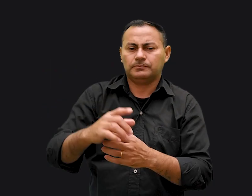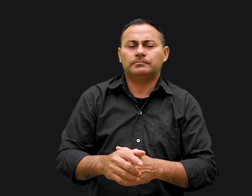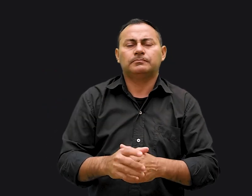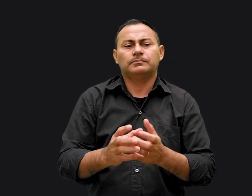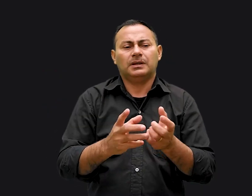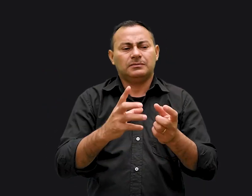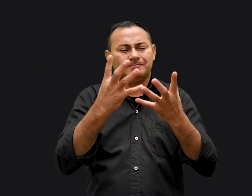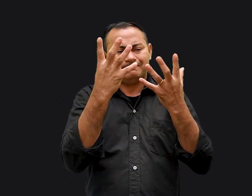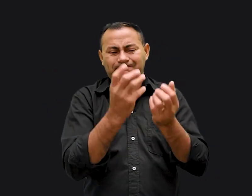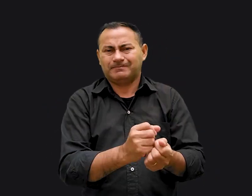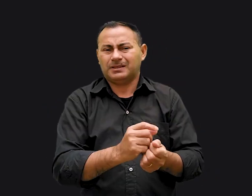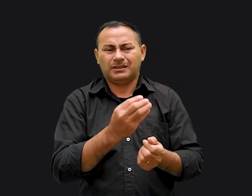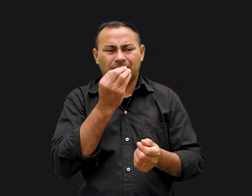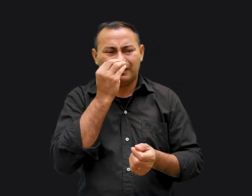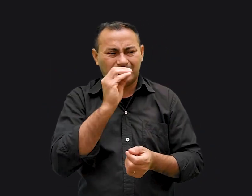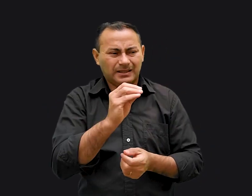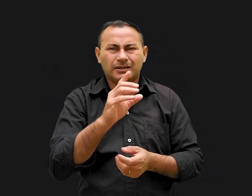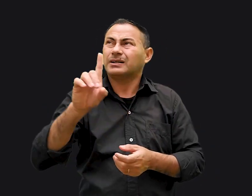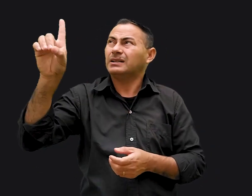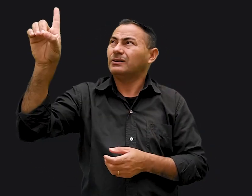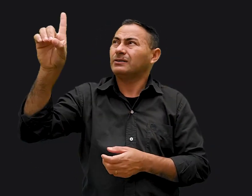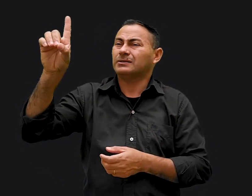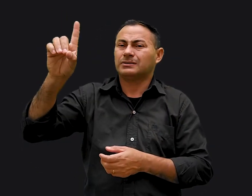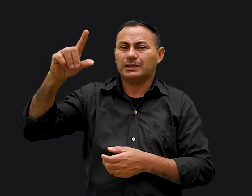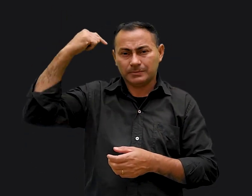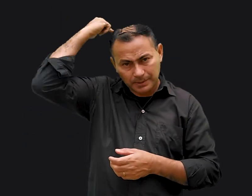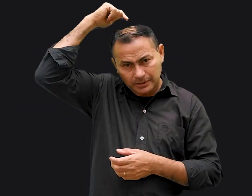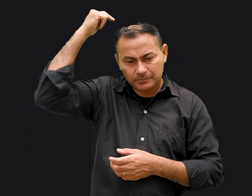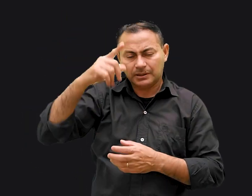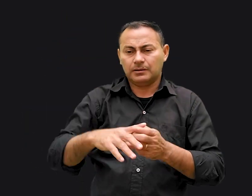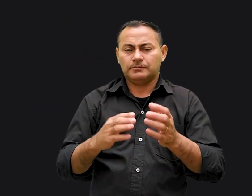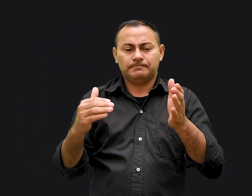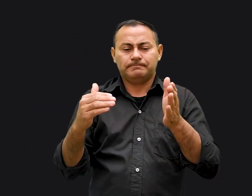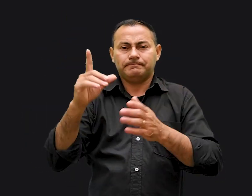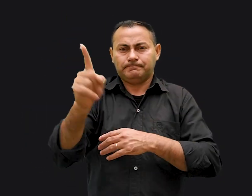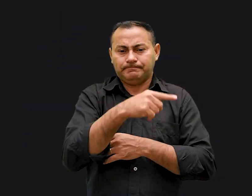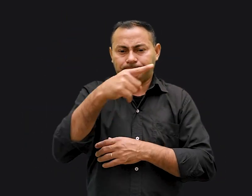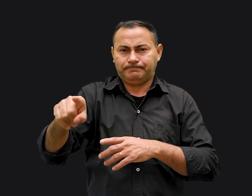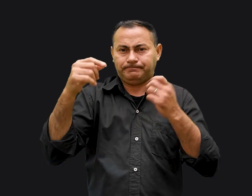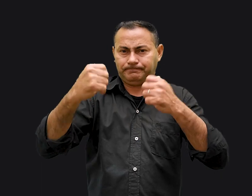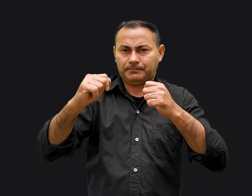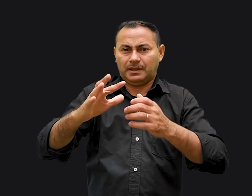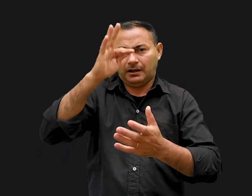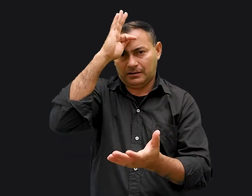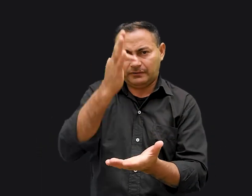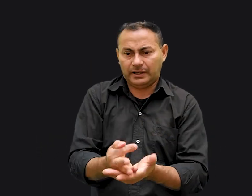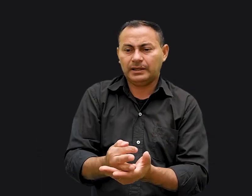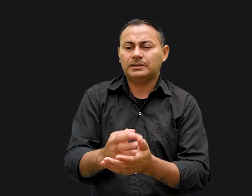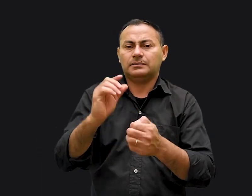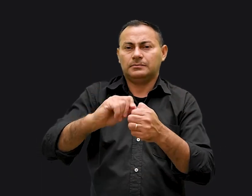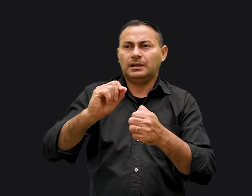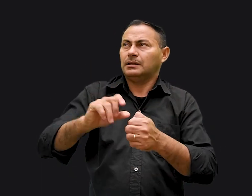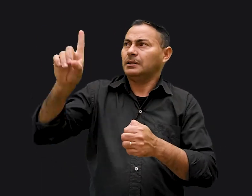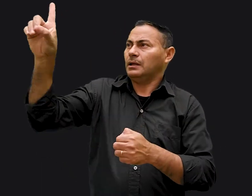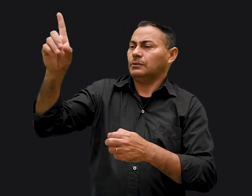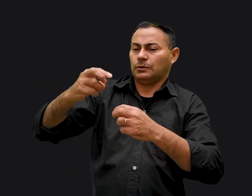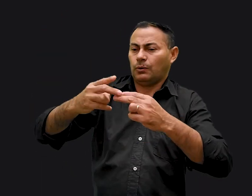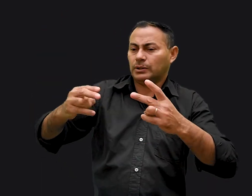negando o fato de que Deus é espírito. Estaremos eliminando a necessidade da fé se fizermos Deus como algo